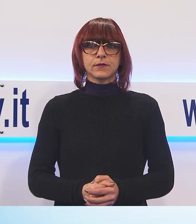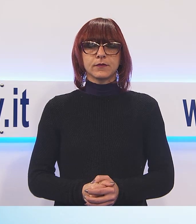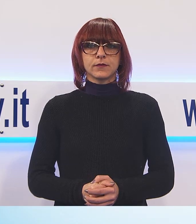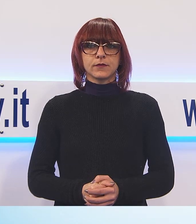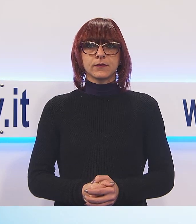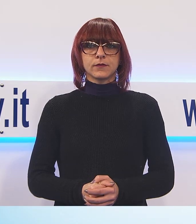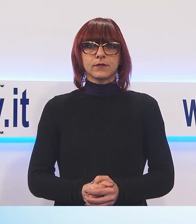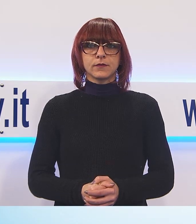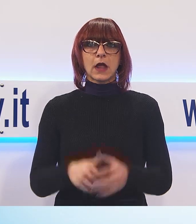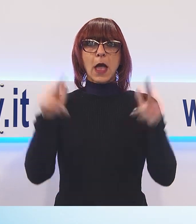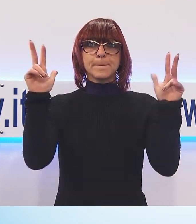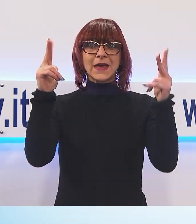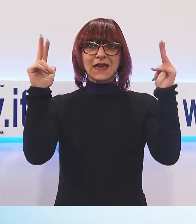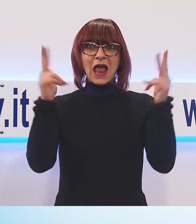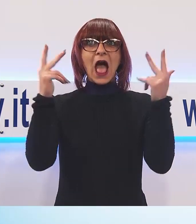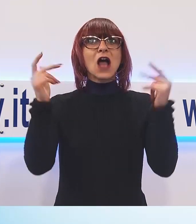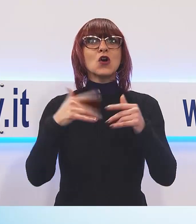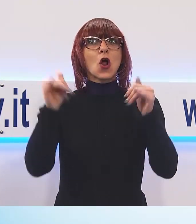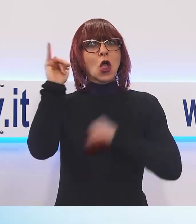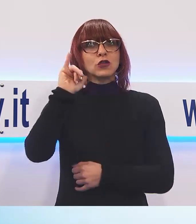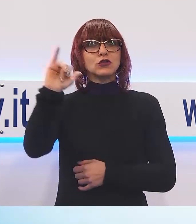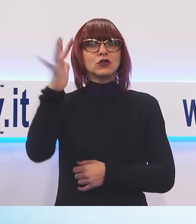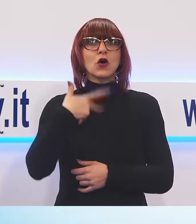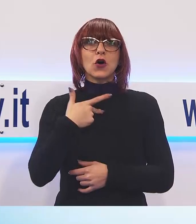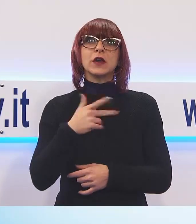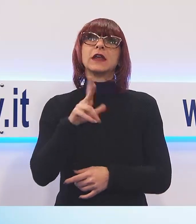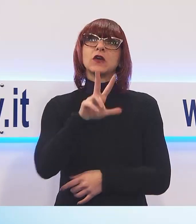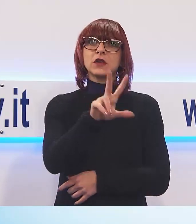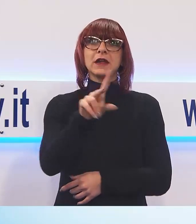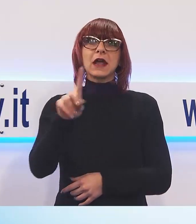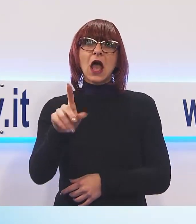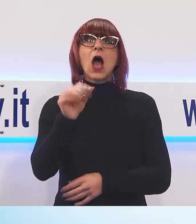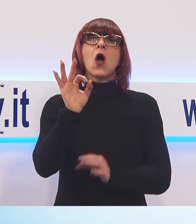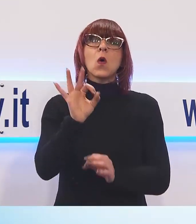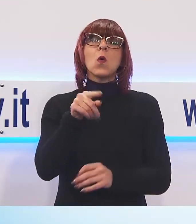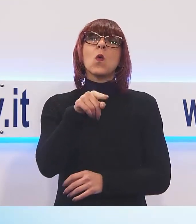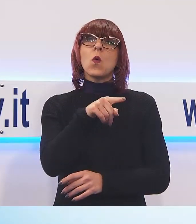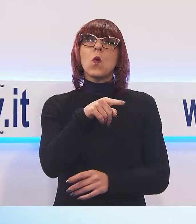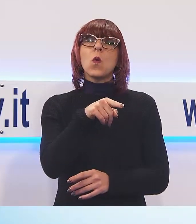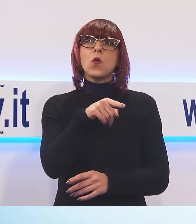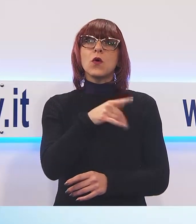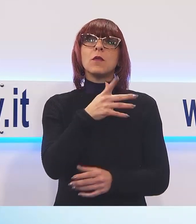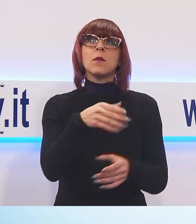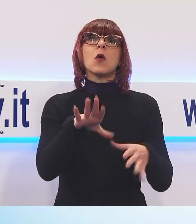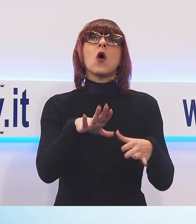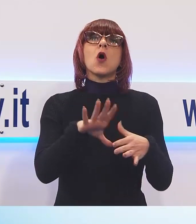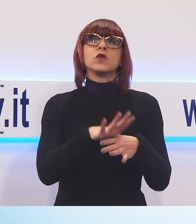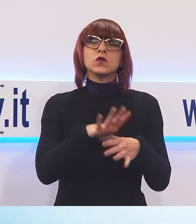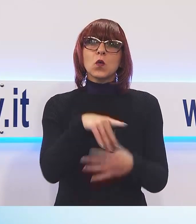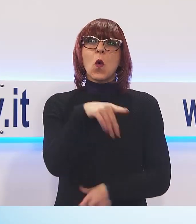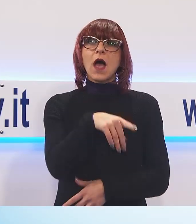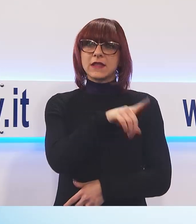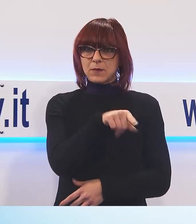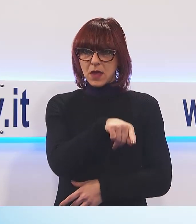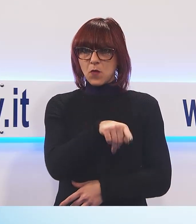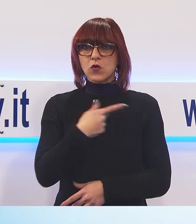Miracolo a Torino, il tennis club Lucca ci crede, si riparte dal 3-1 a favore delle piemontesi del Beinasco. La squadra di Vano Pieri deve vincere